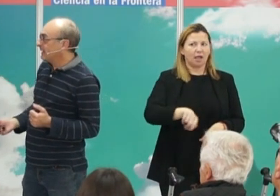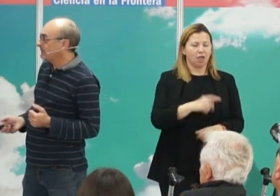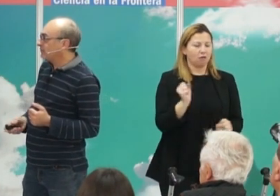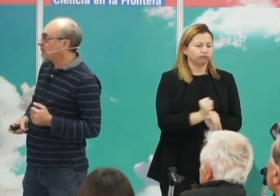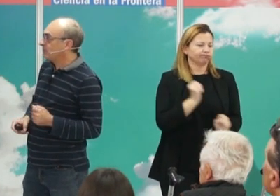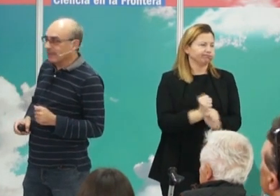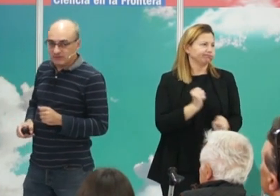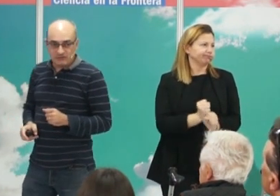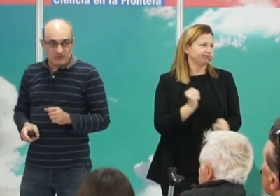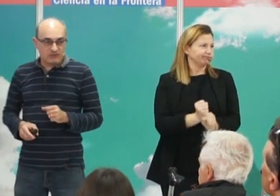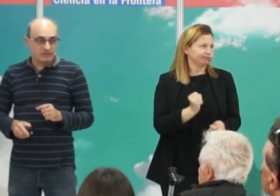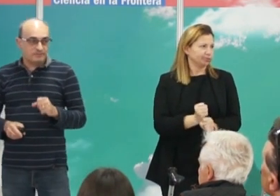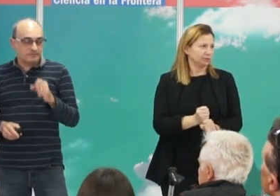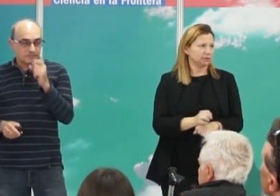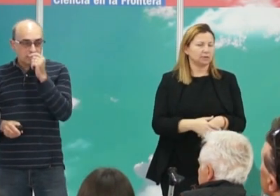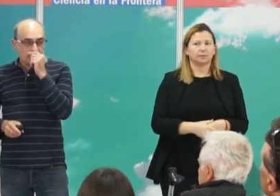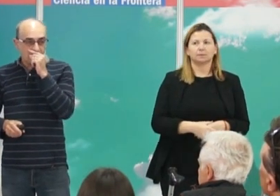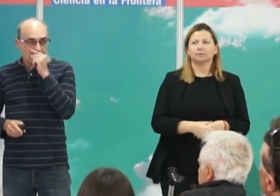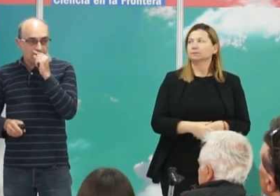estos dioses.